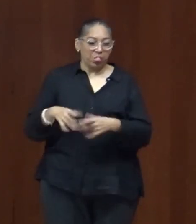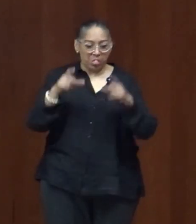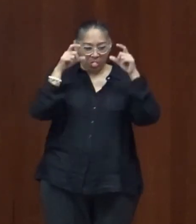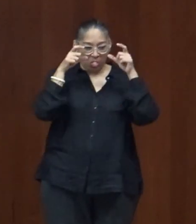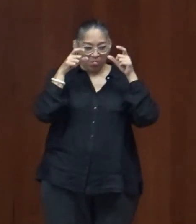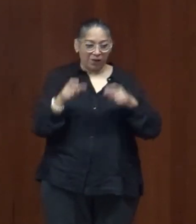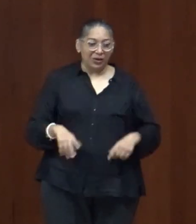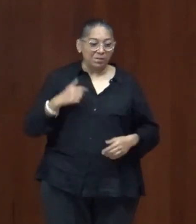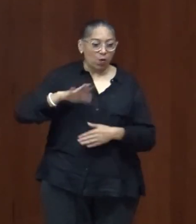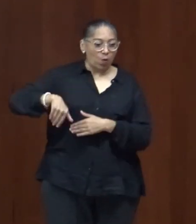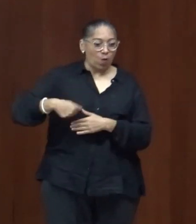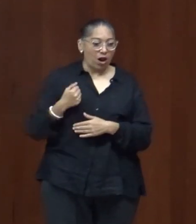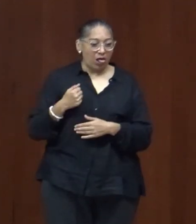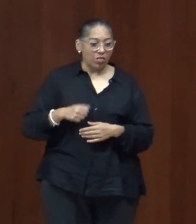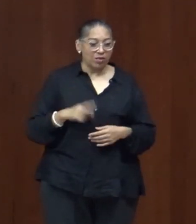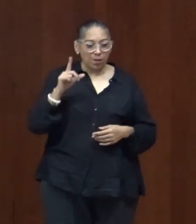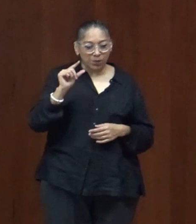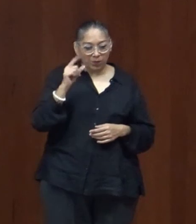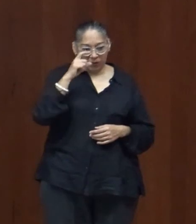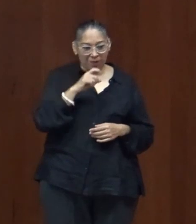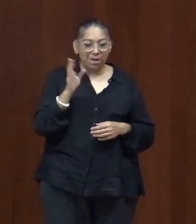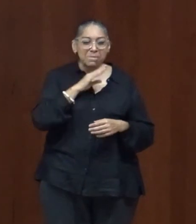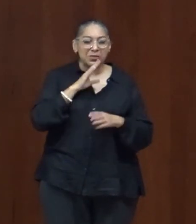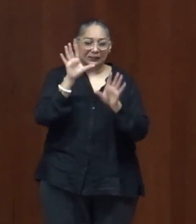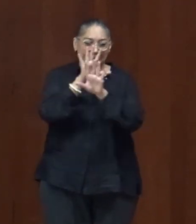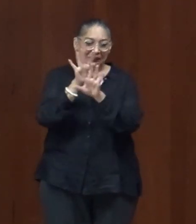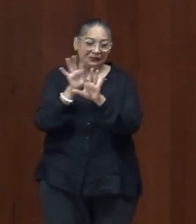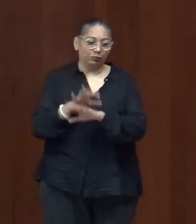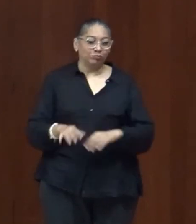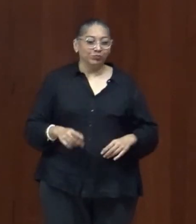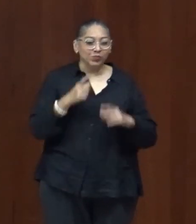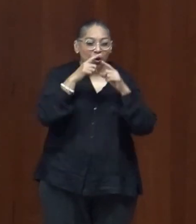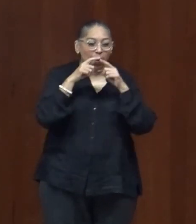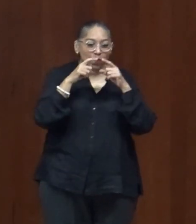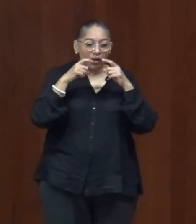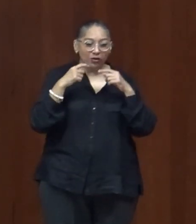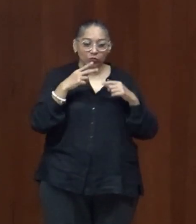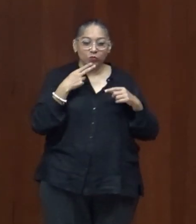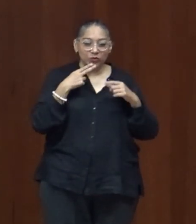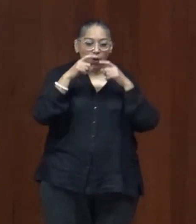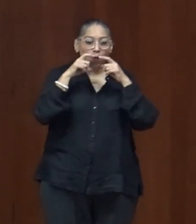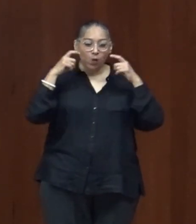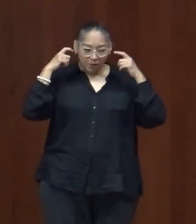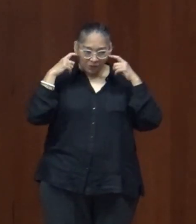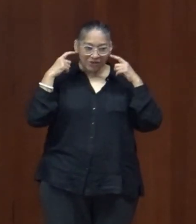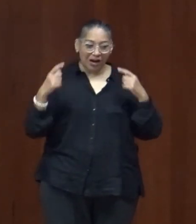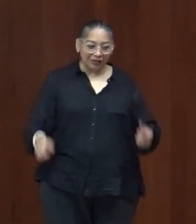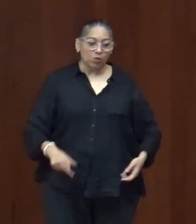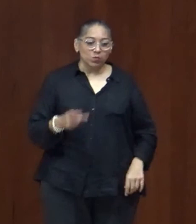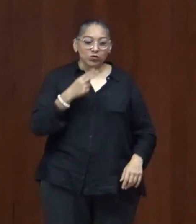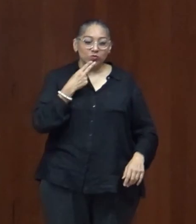de que veo un poco mal entre el cubrebocas y la mente